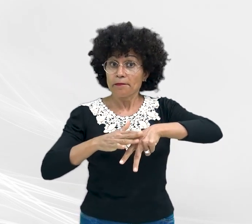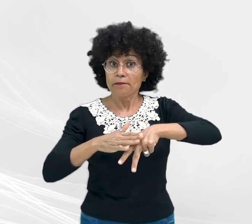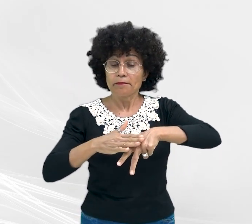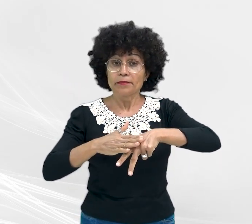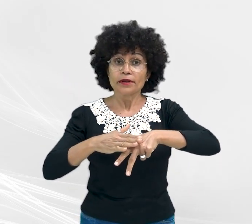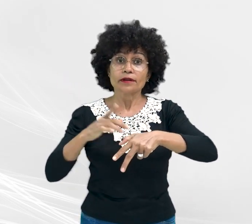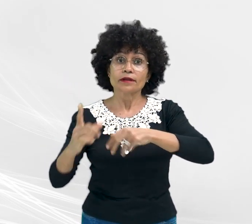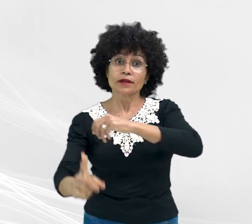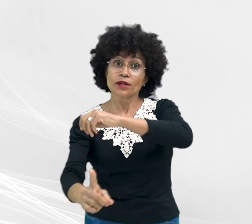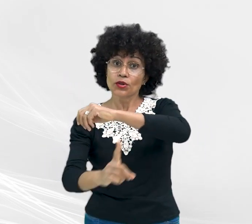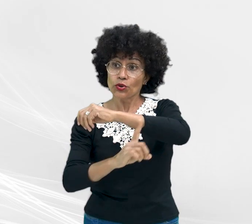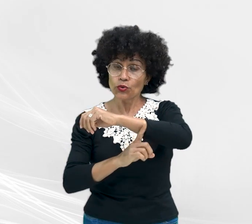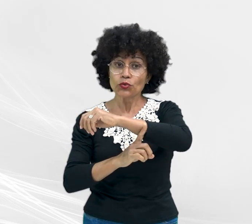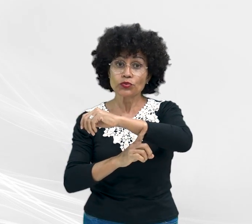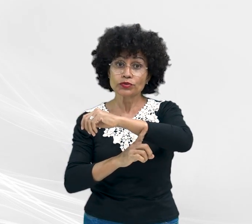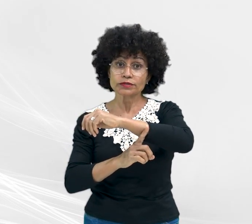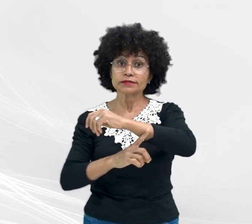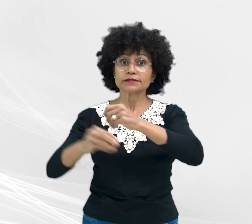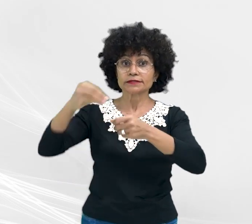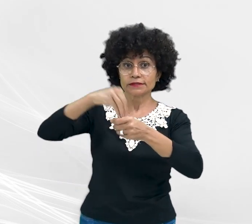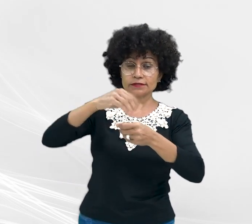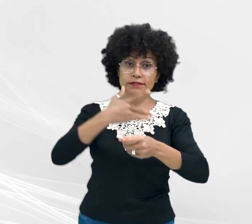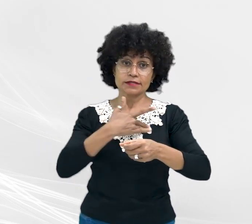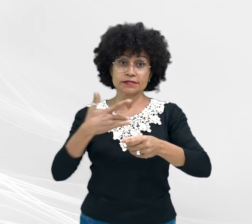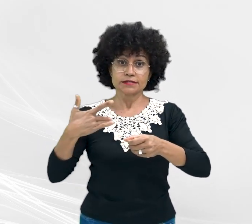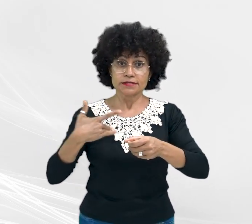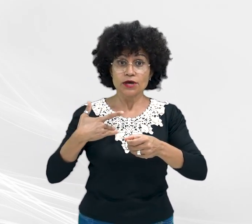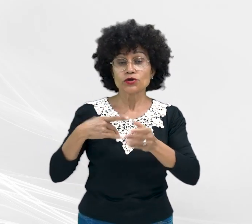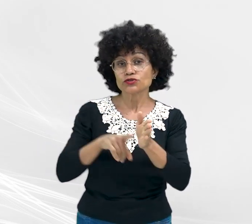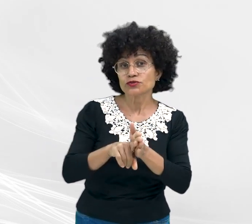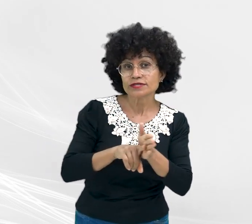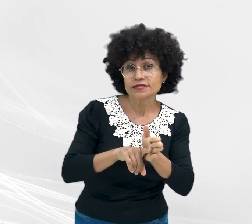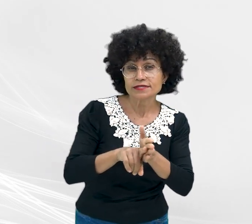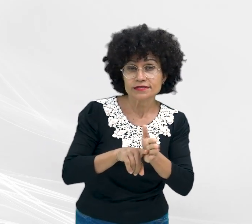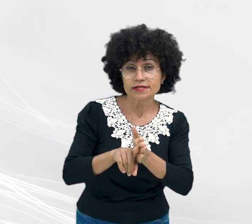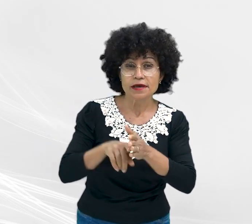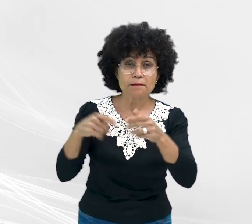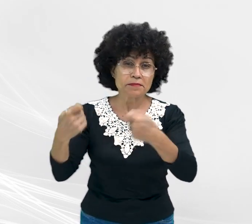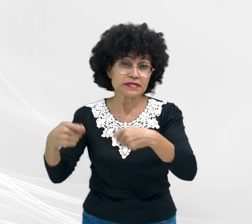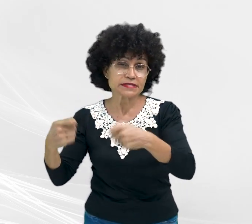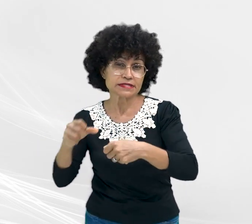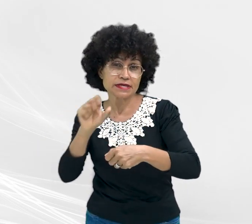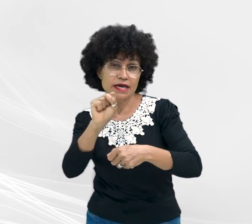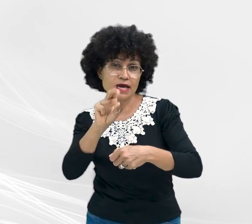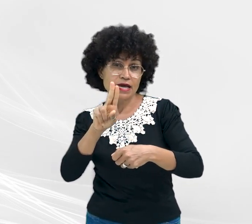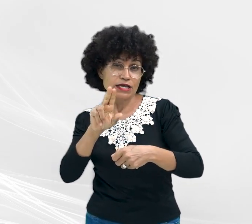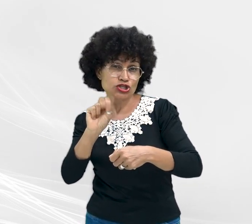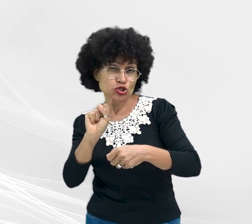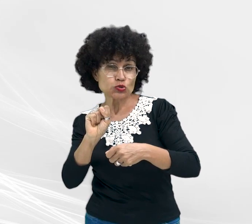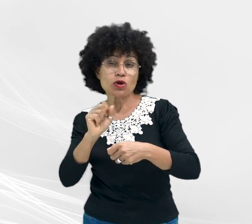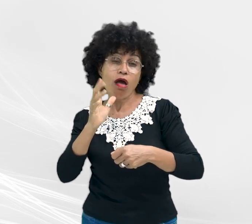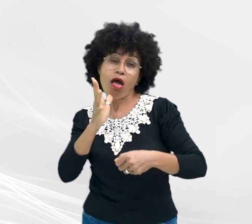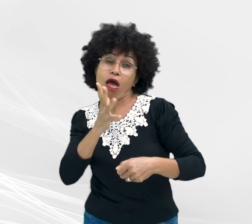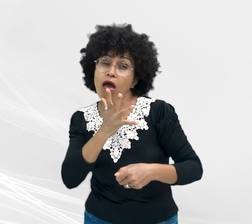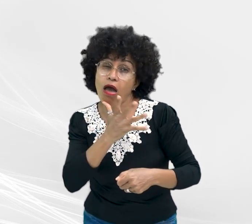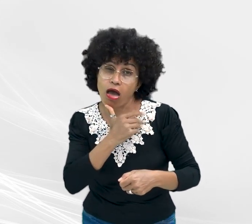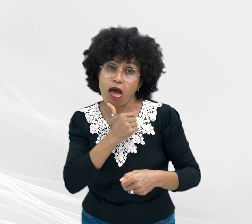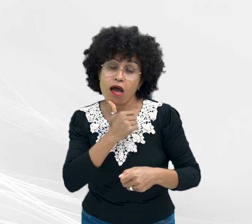pacientes que procuram atendimento na Unidade Pública de Saúde ao argumento de que os exames providenciados pelo SUS tomam muito tempo